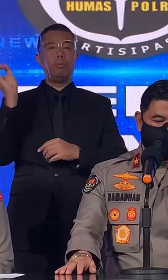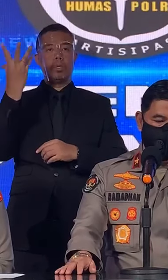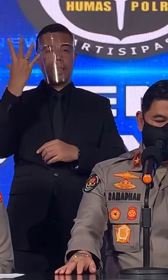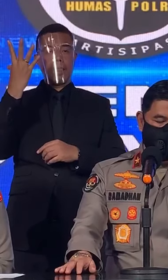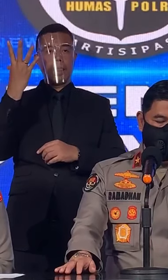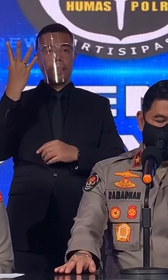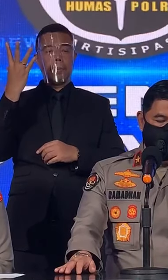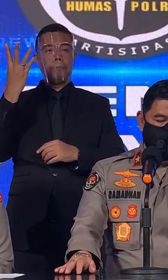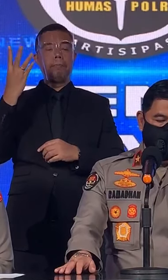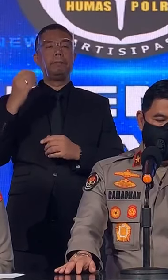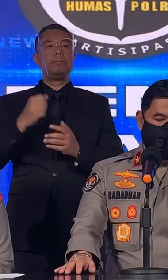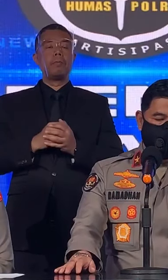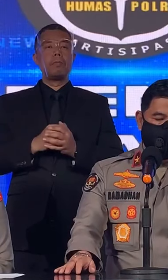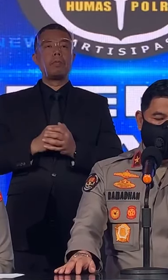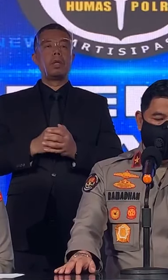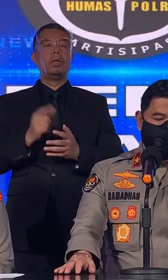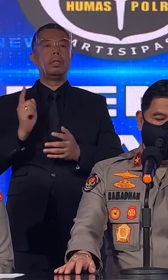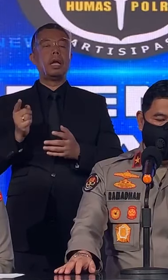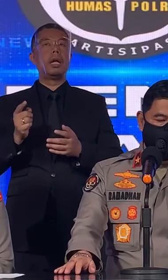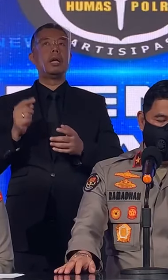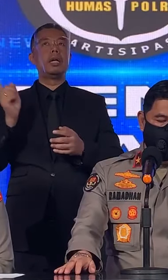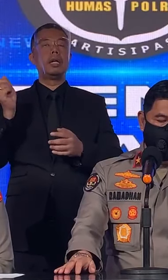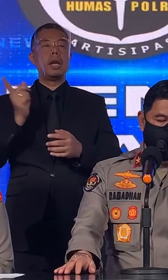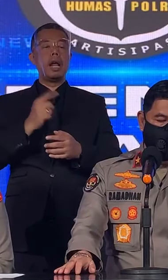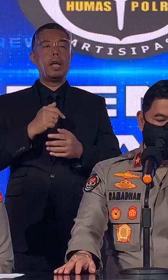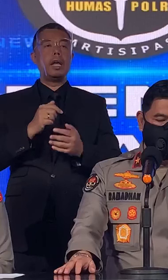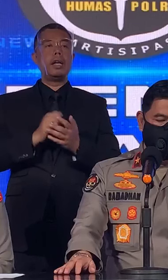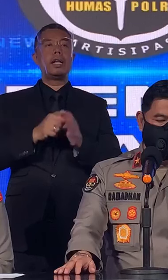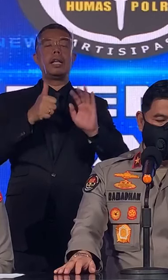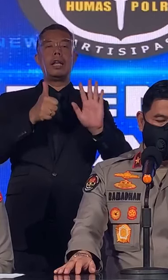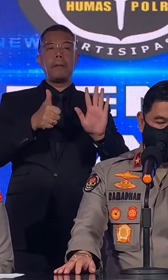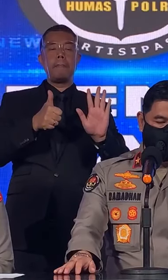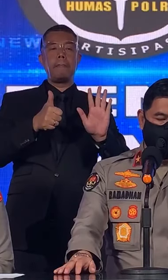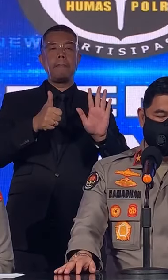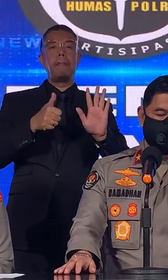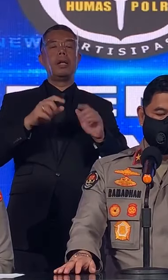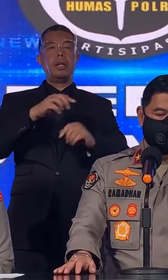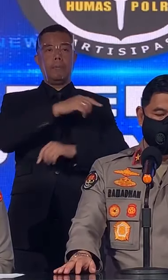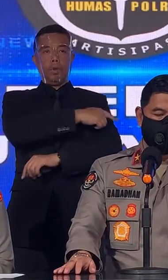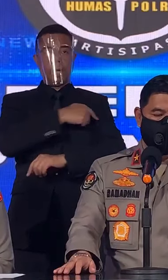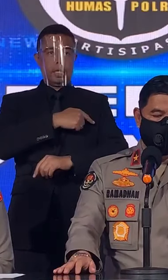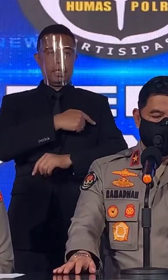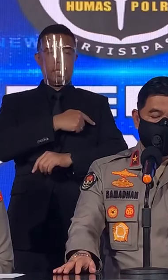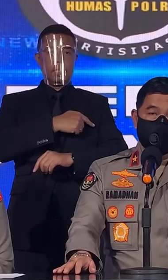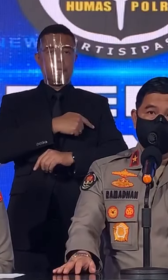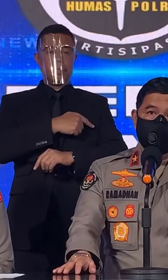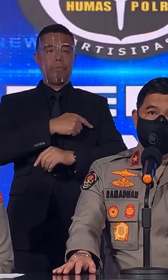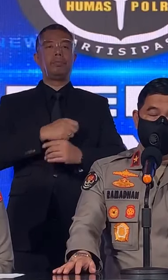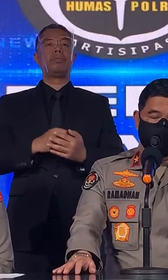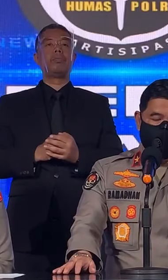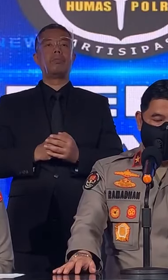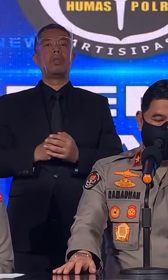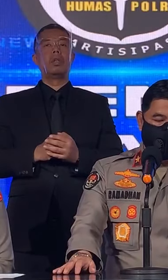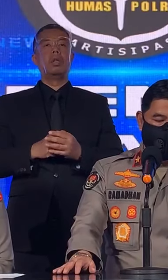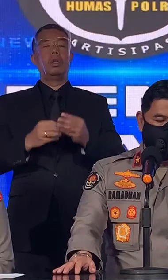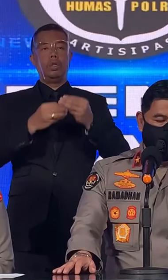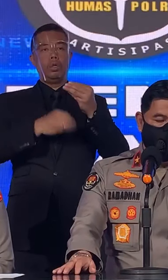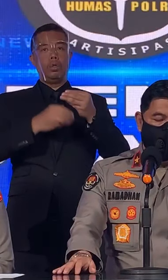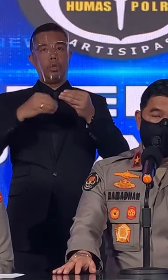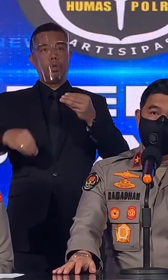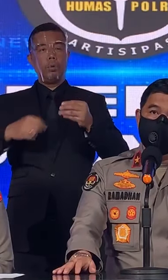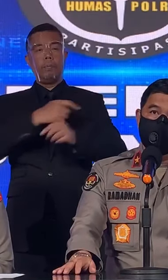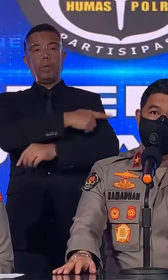Yang Terdiri Dari 6 Satgas Satgas